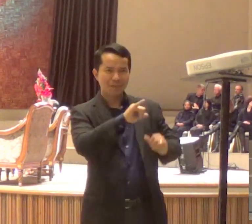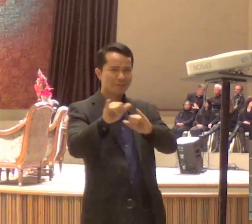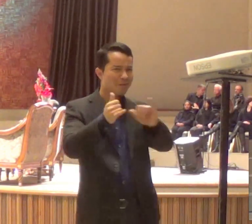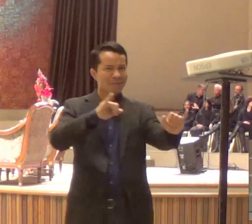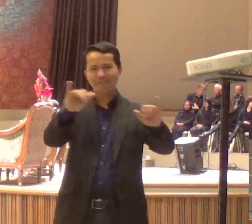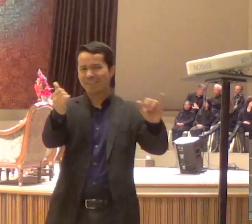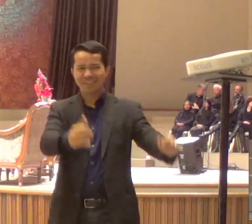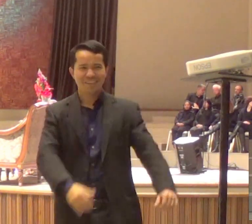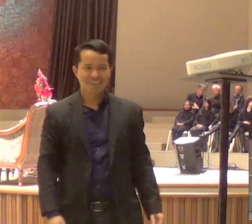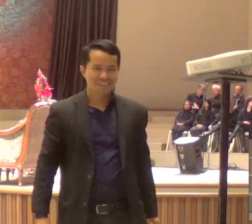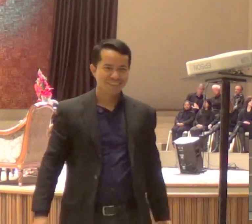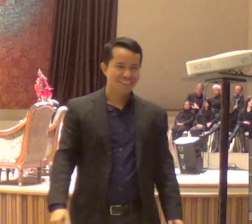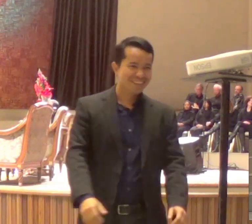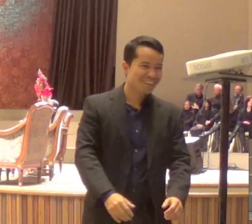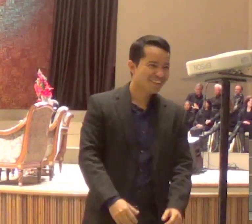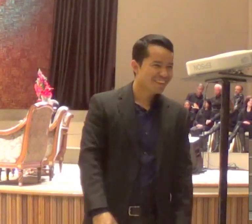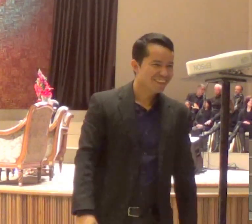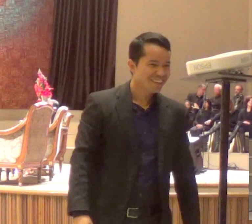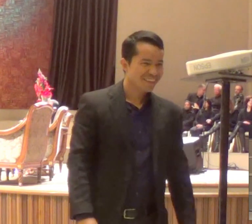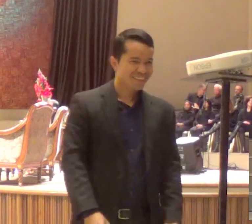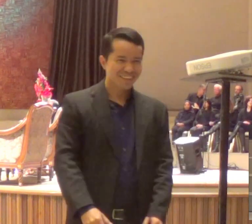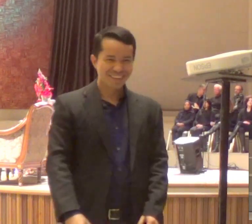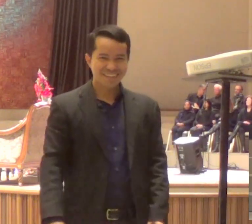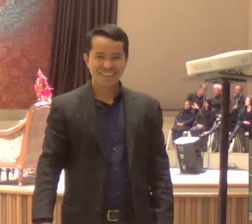Judas. Você imagina a cena.